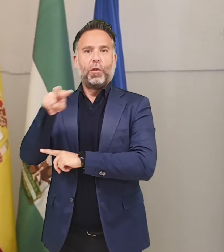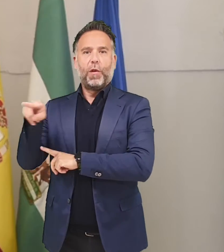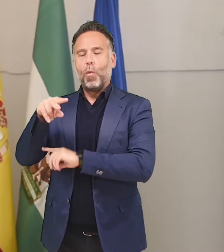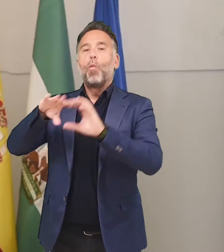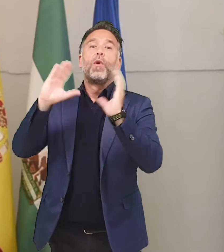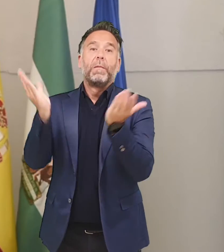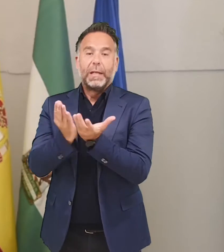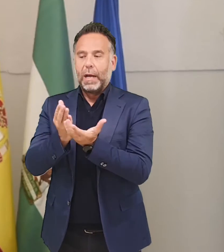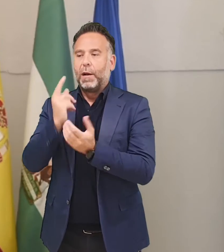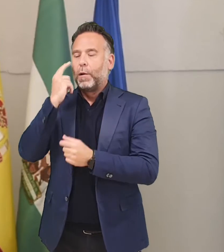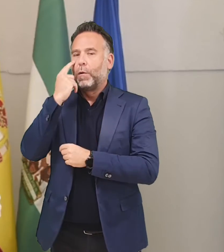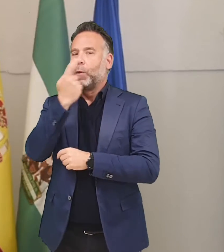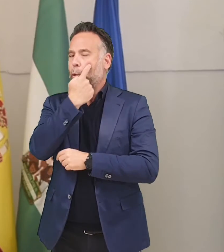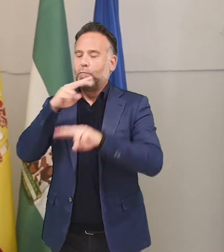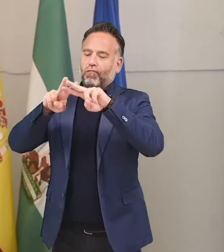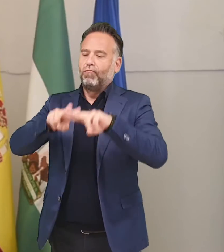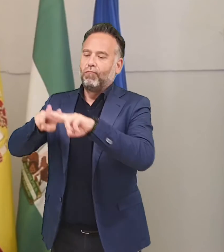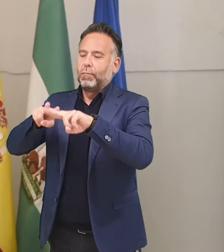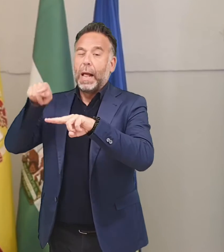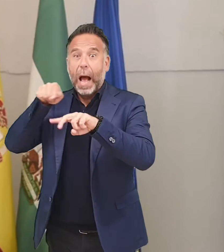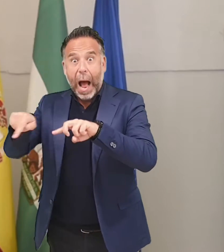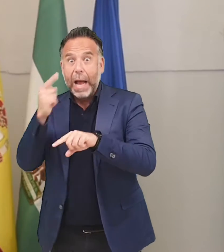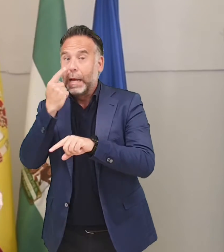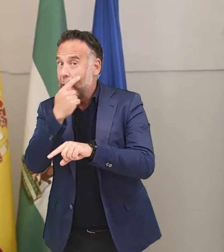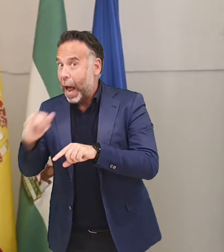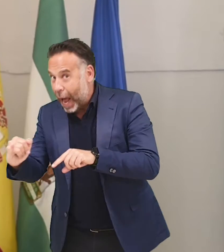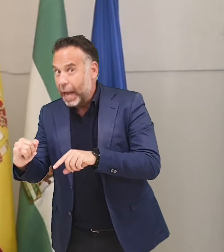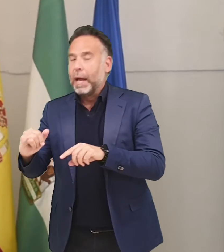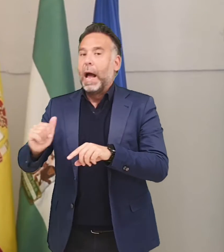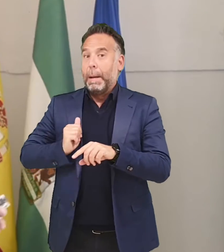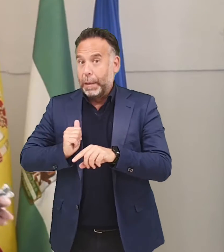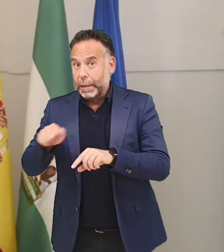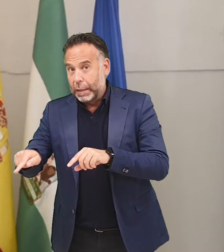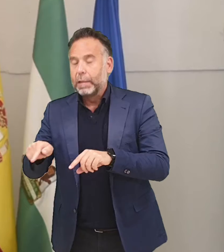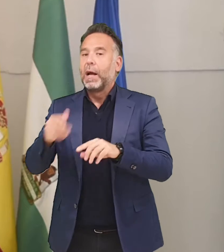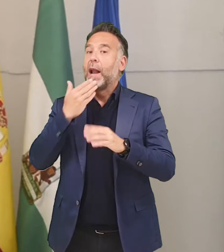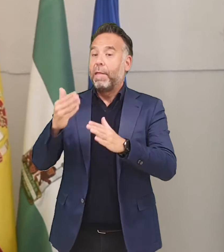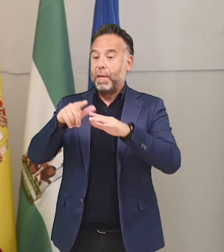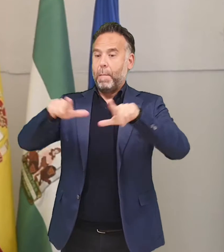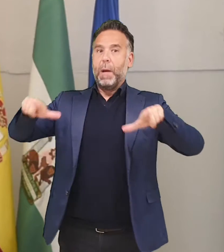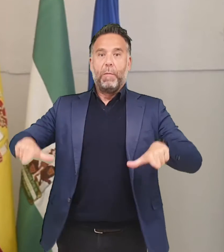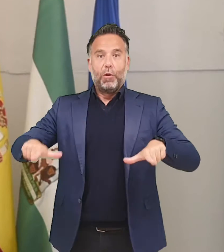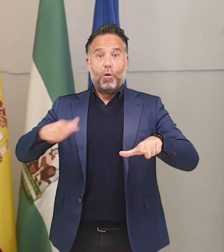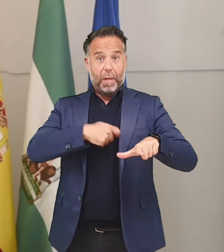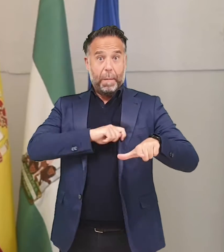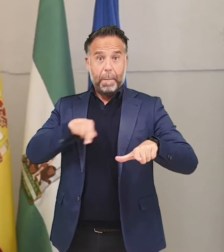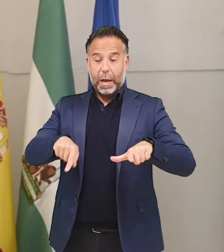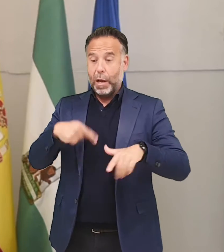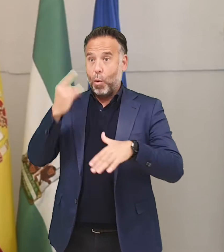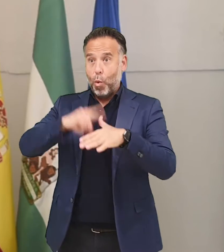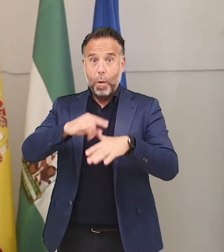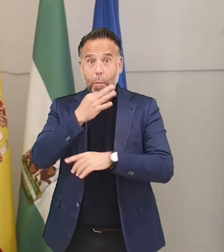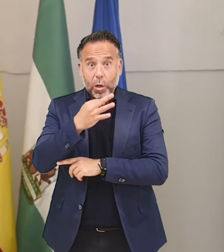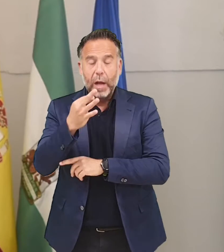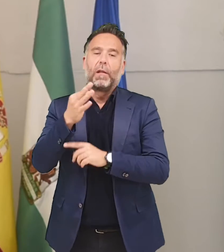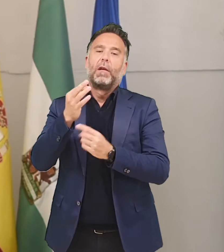comisarios de distintos países, sus pabellones respectivos, están allí presentes y, gracias al pabellón de España, tiene lugar el lunes